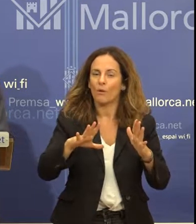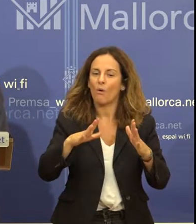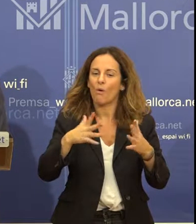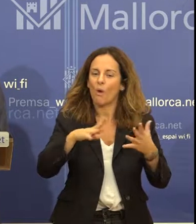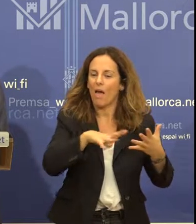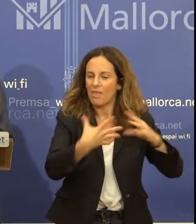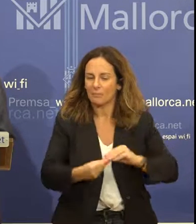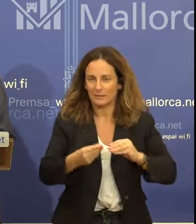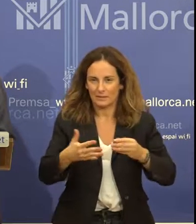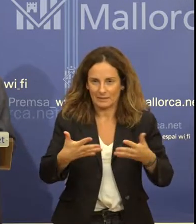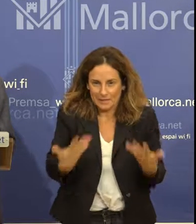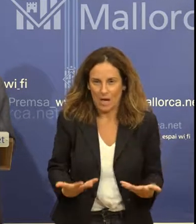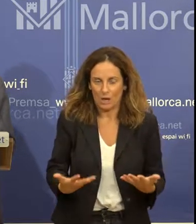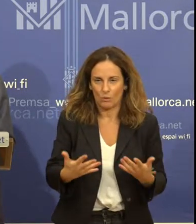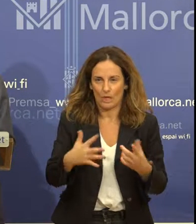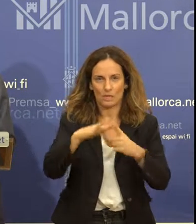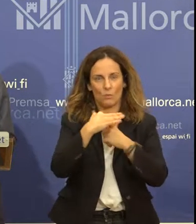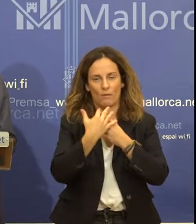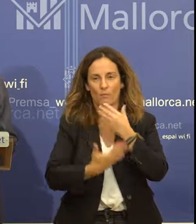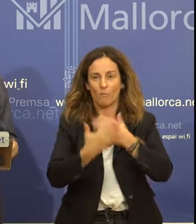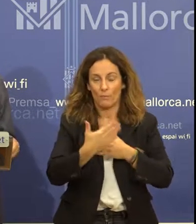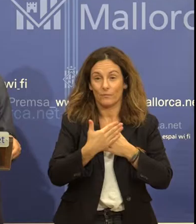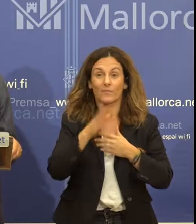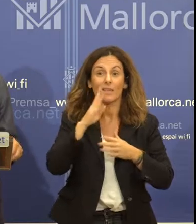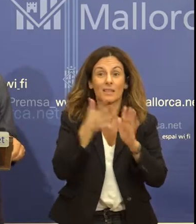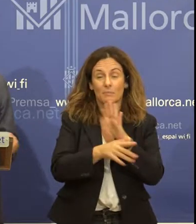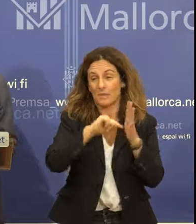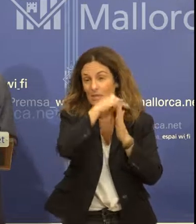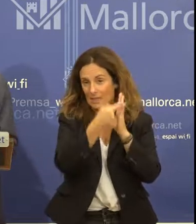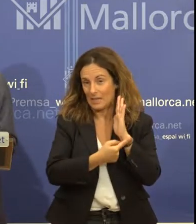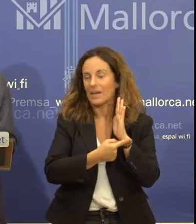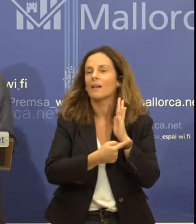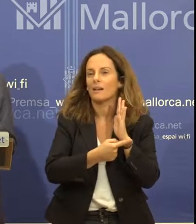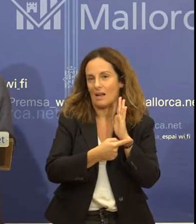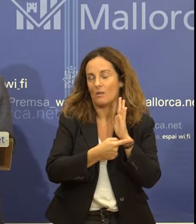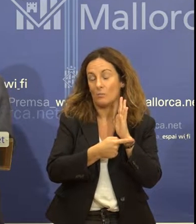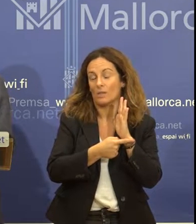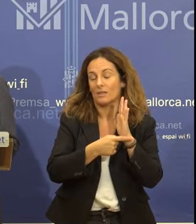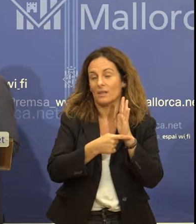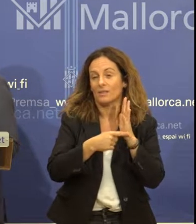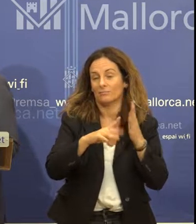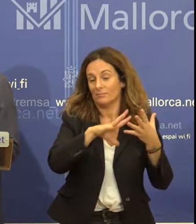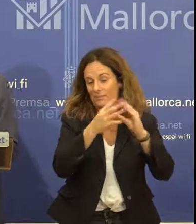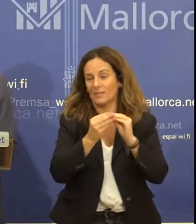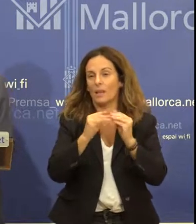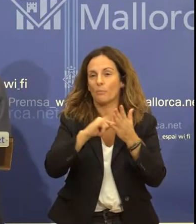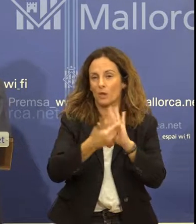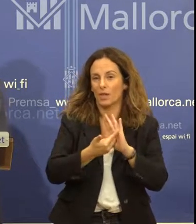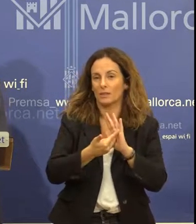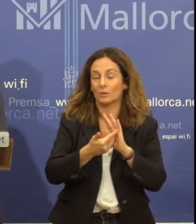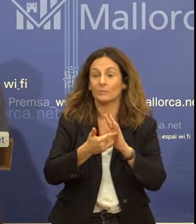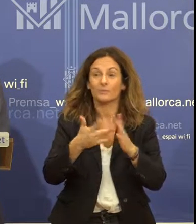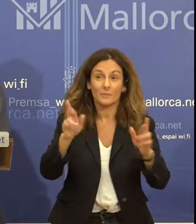els diferents àmbits que vos he anat desglosant. Esperam que la fira sigui un èxit i també sigui una